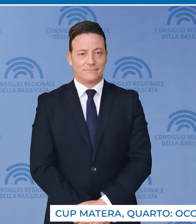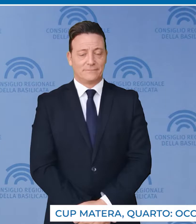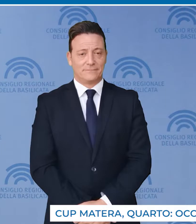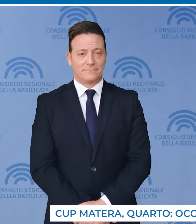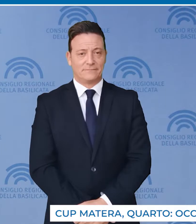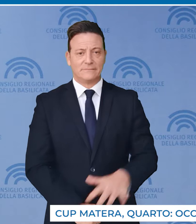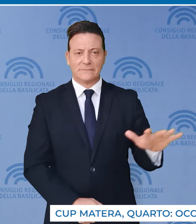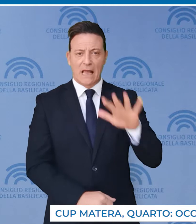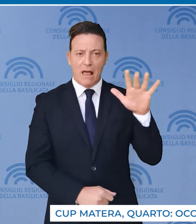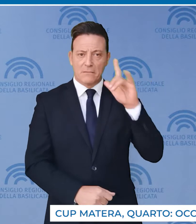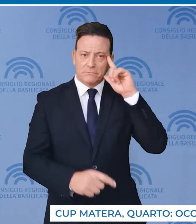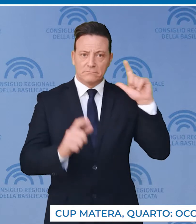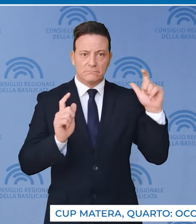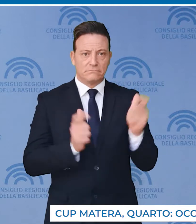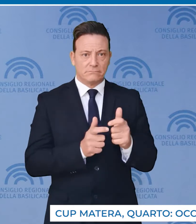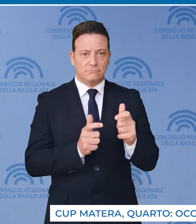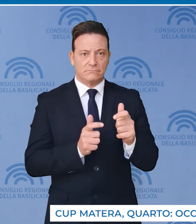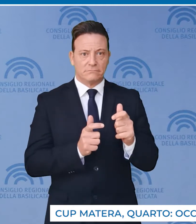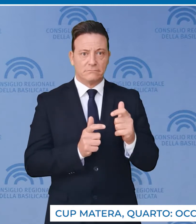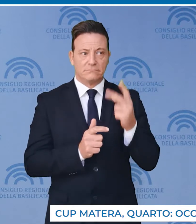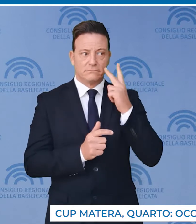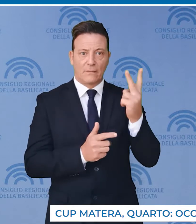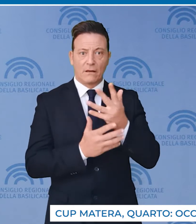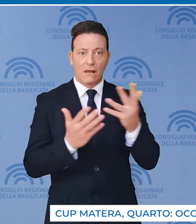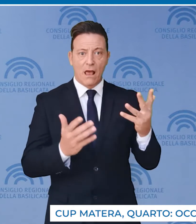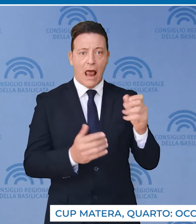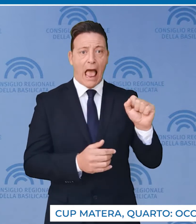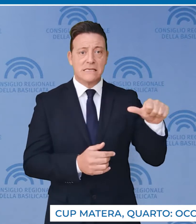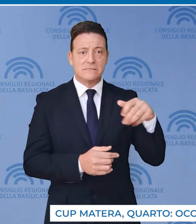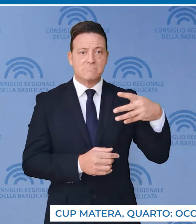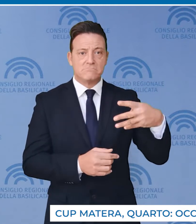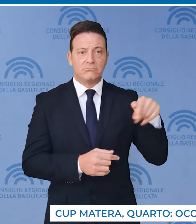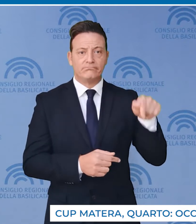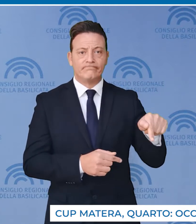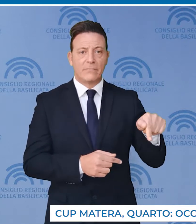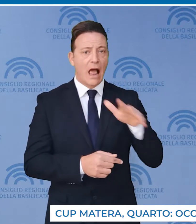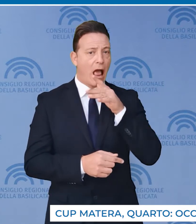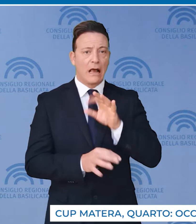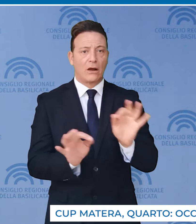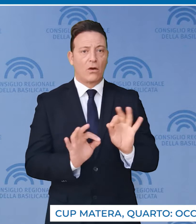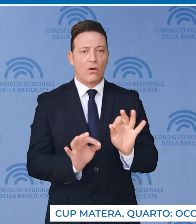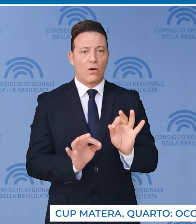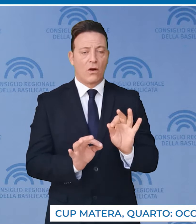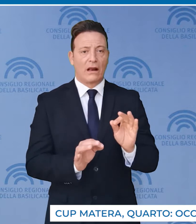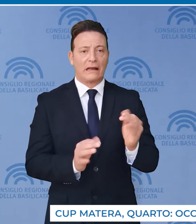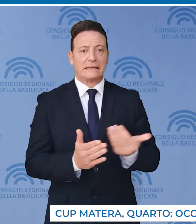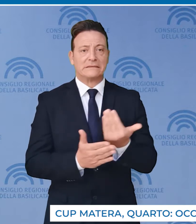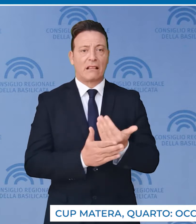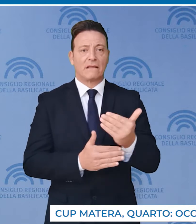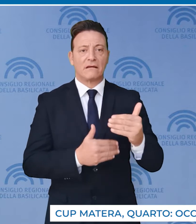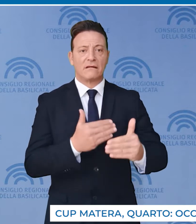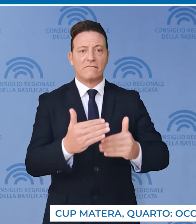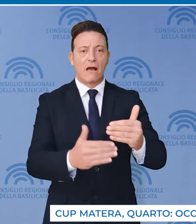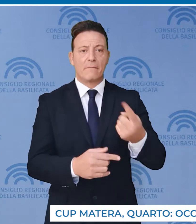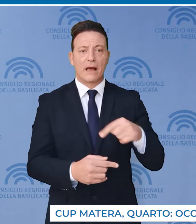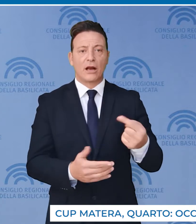Sembra paradossale il dover prendere atto che le ASM non hanno posto in essere alcuna valida iniziativa